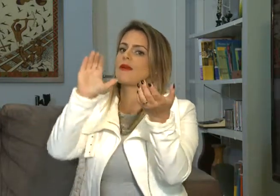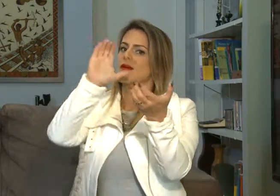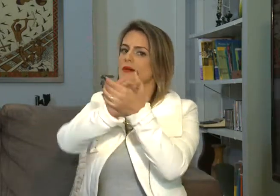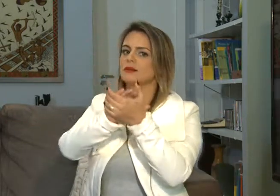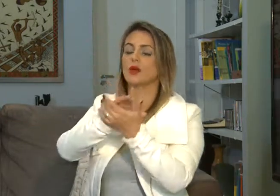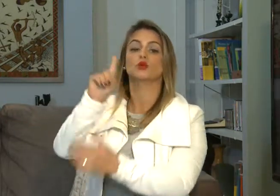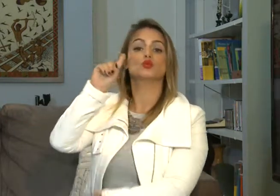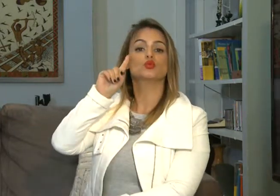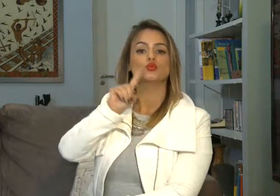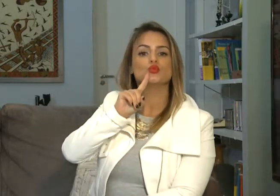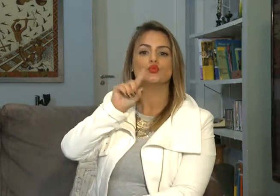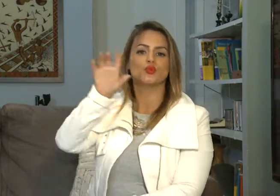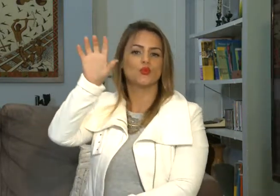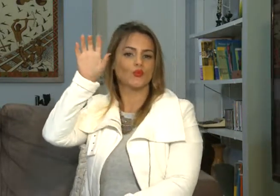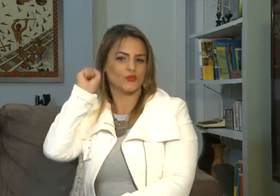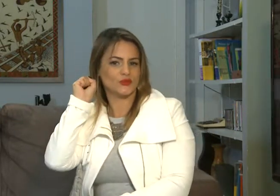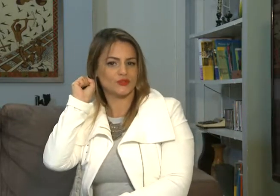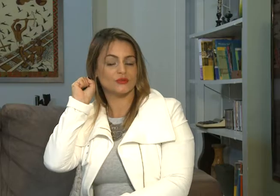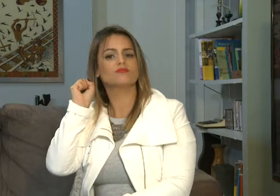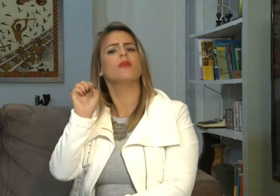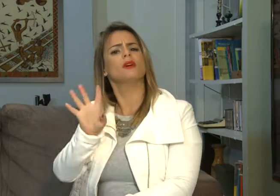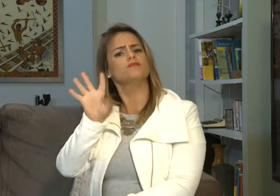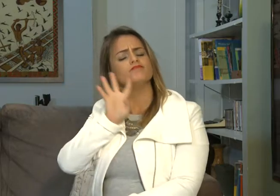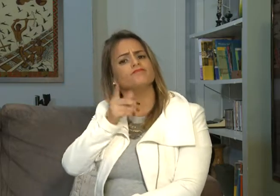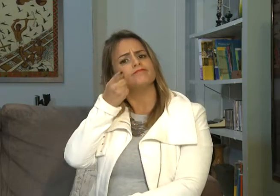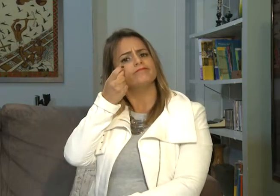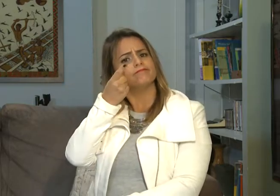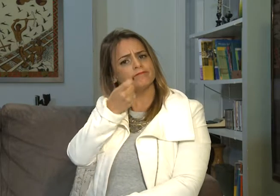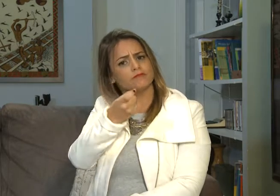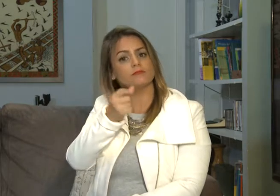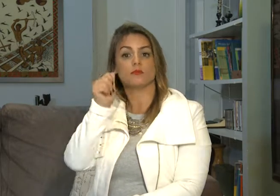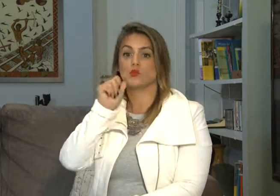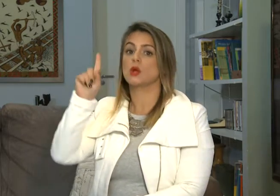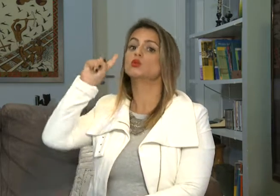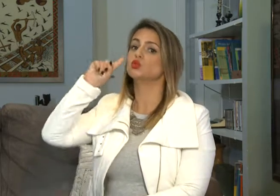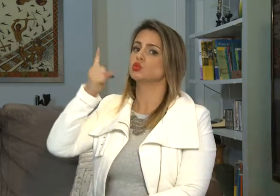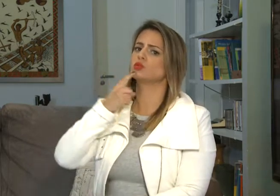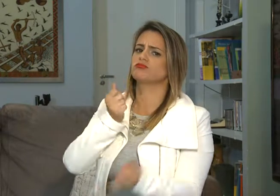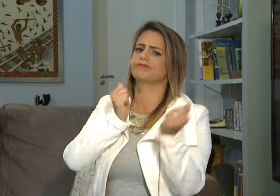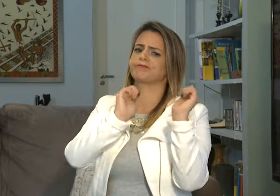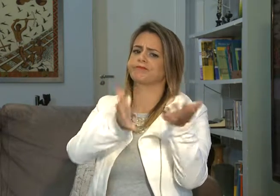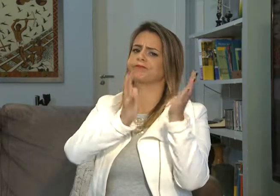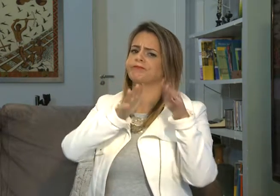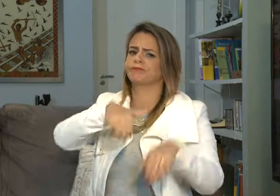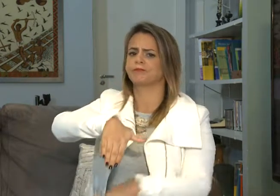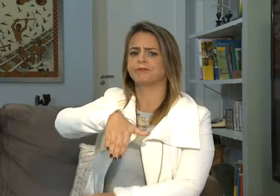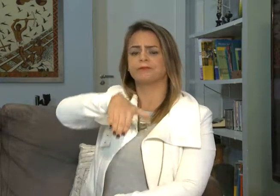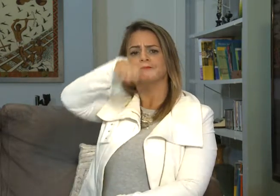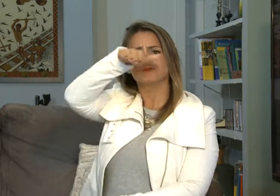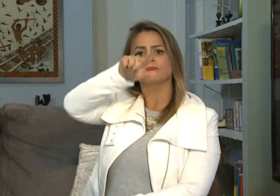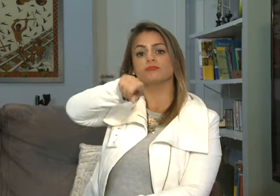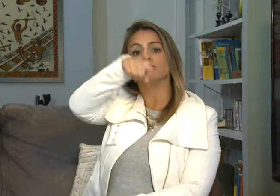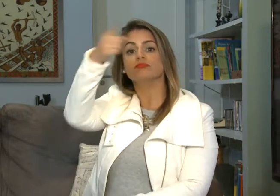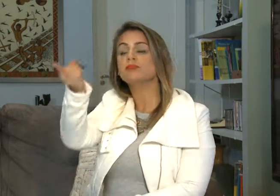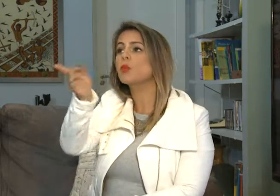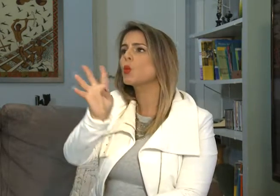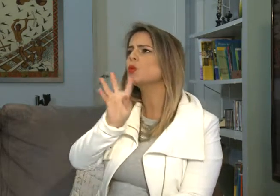esposa é surda e o marido é ouvinte. E veremos os desafios do início desse relacionamento